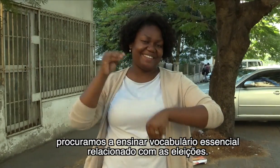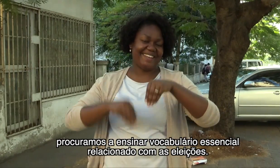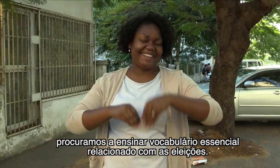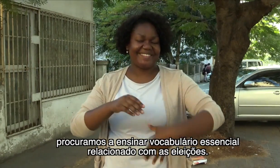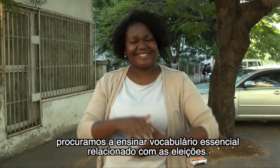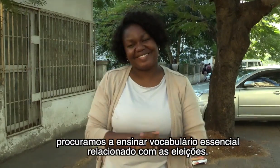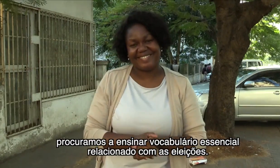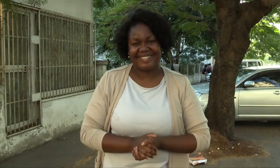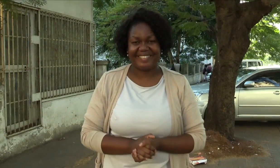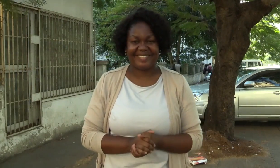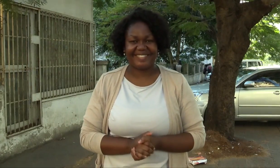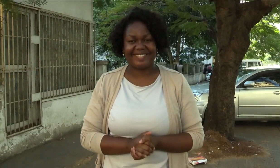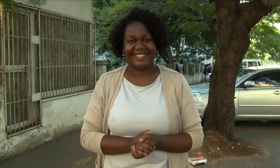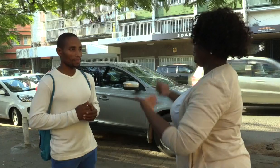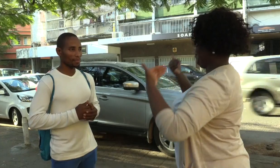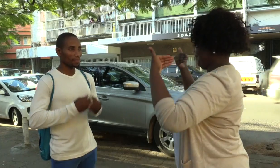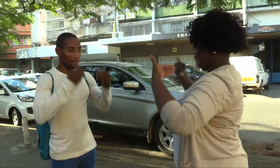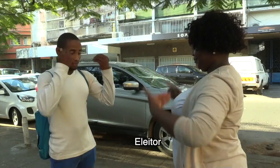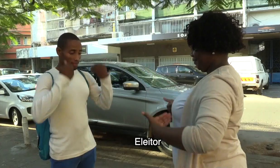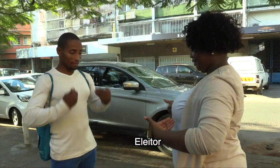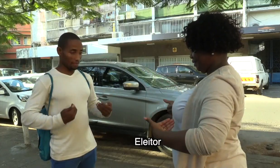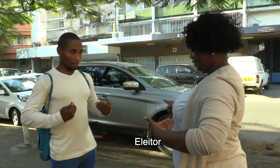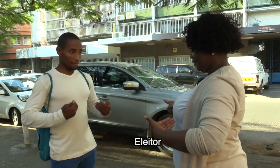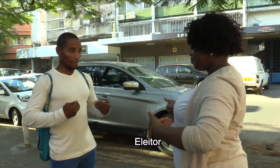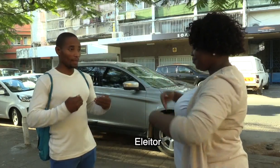relacionado com as eleições. Eleitor